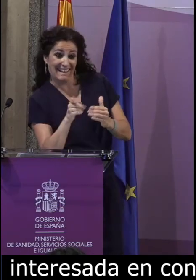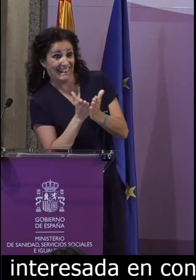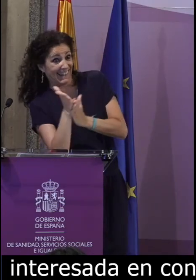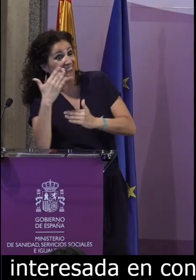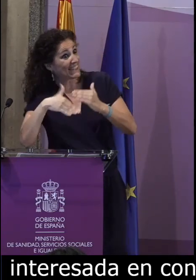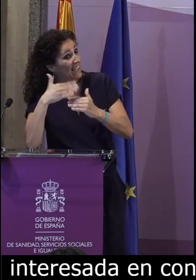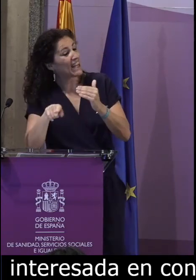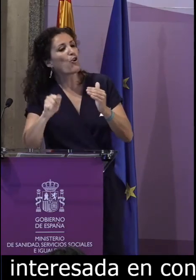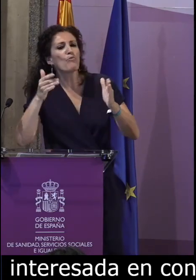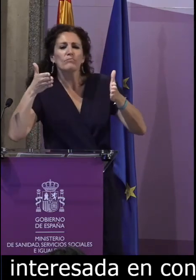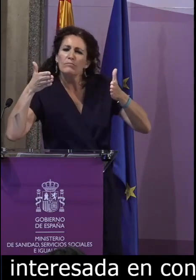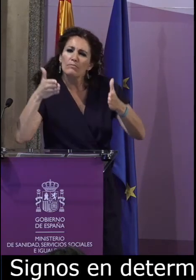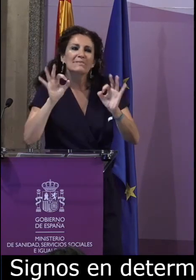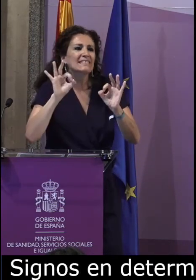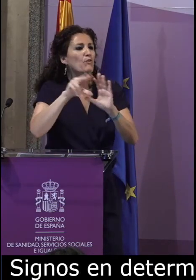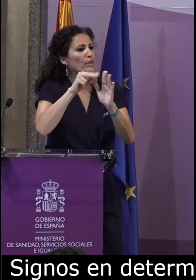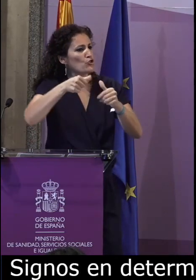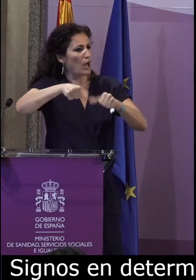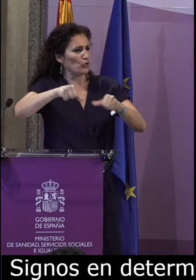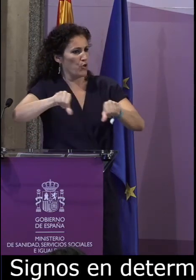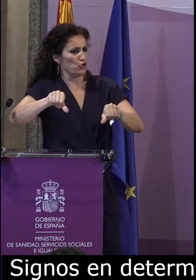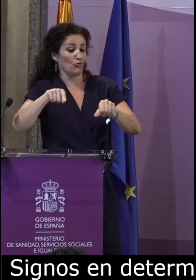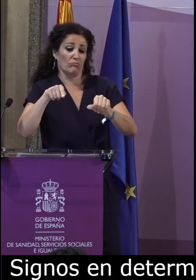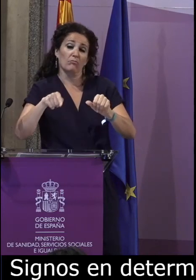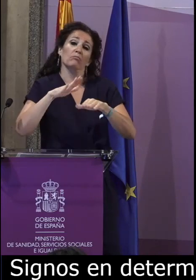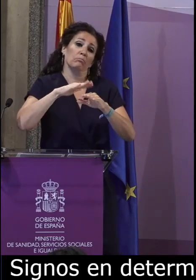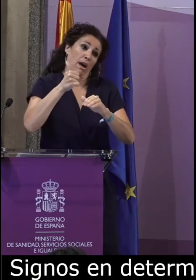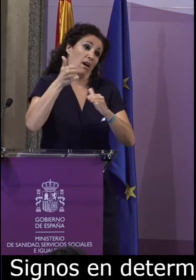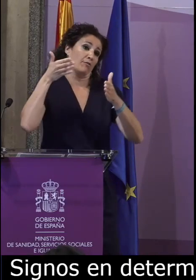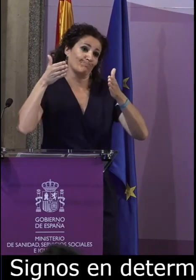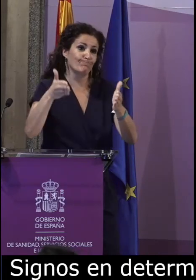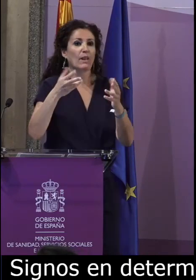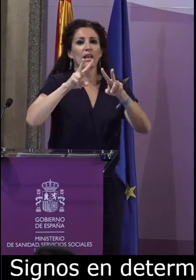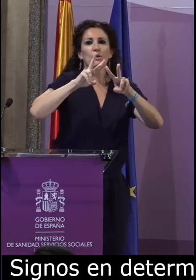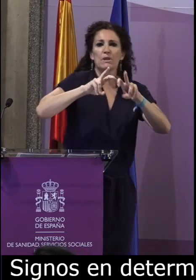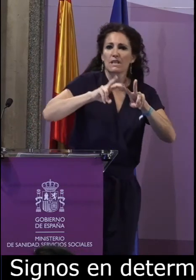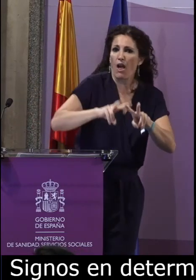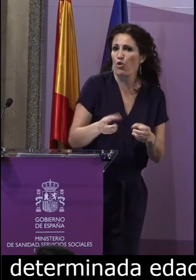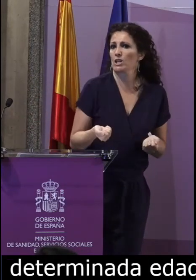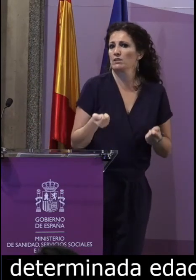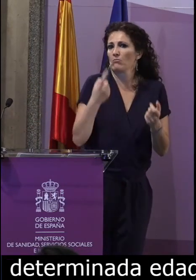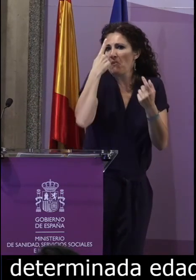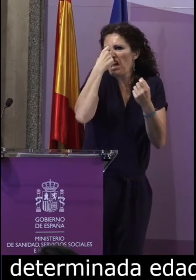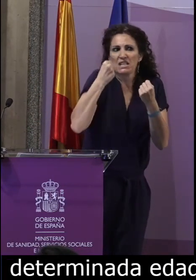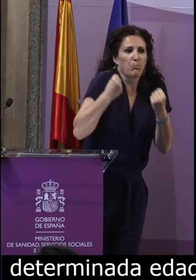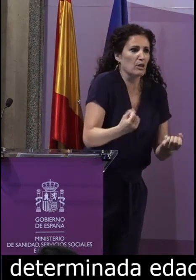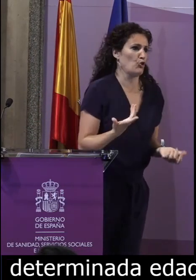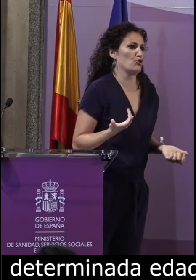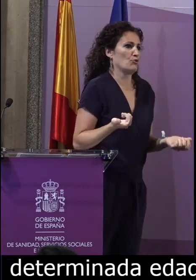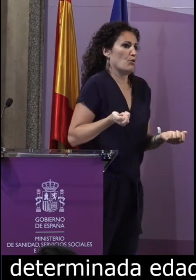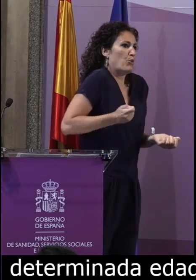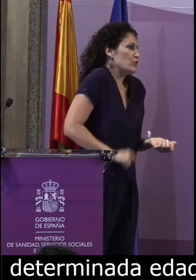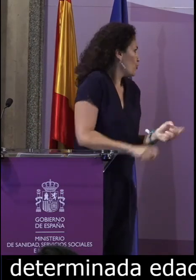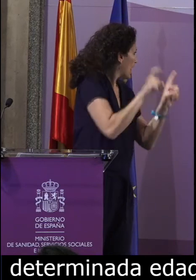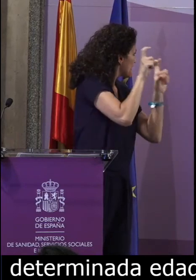acceso restringido centrado en el trabajo de anotación de la